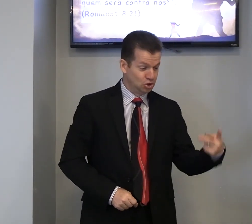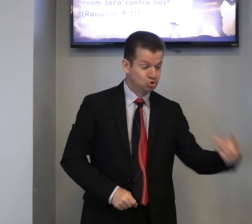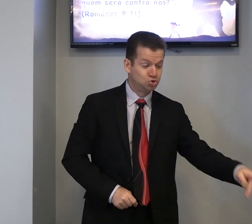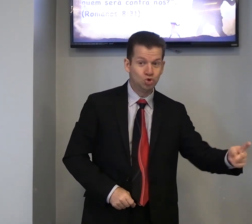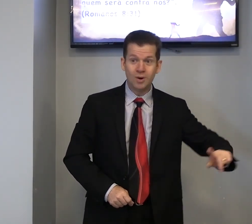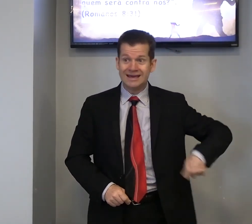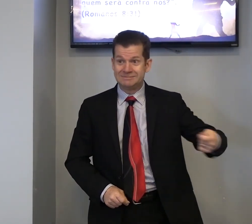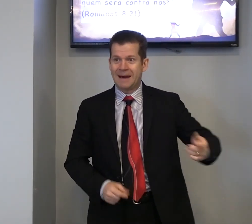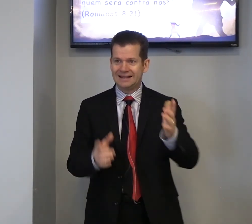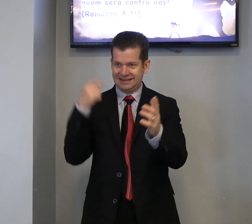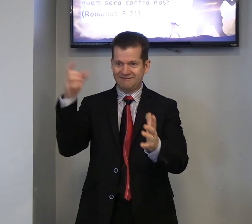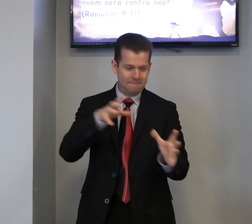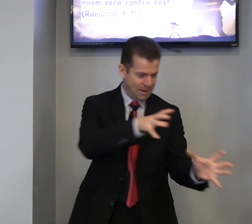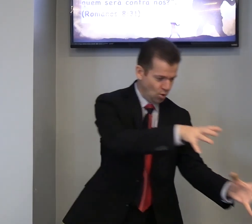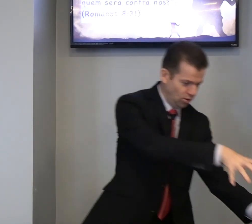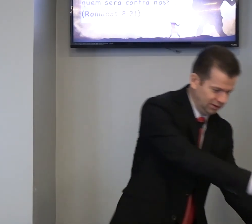Sua espada, Davi pegou,